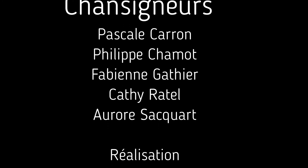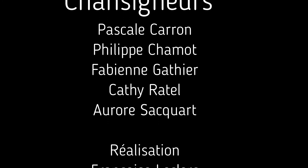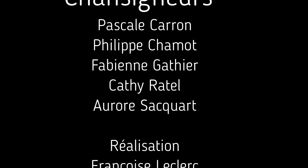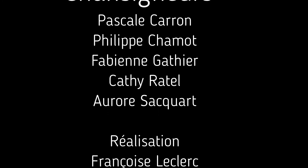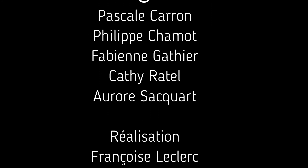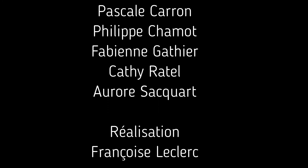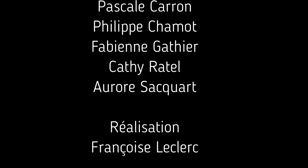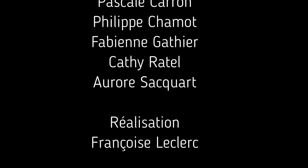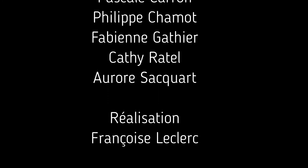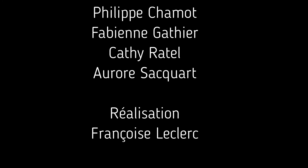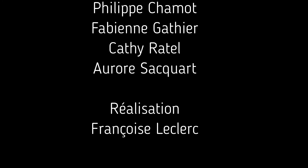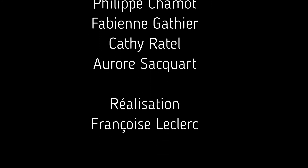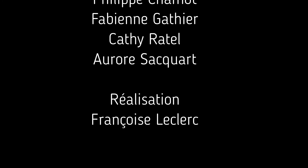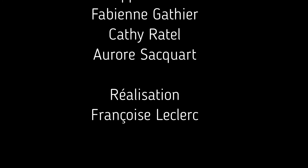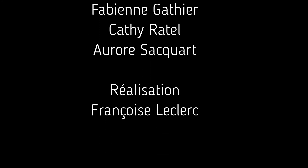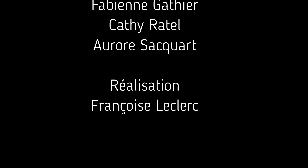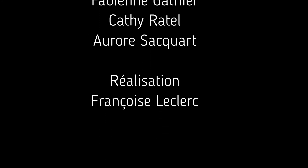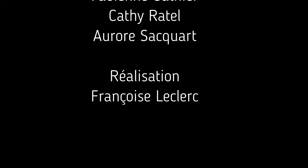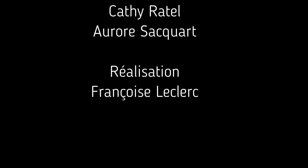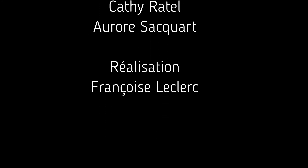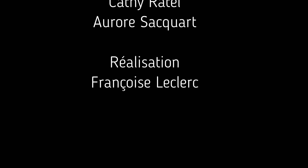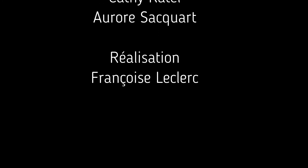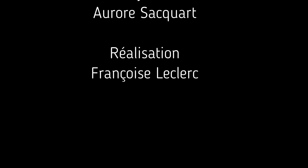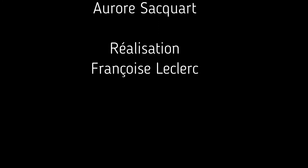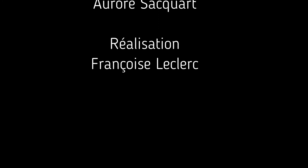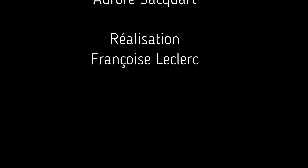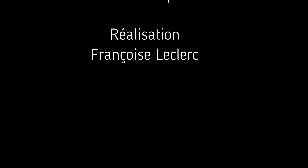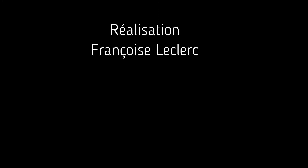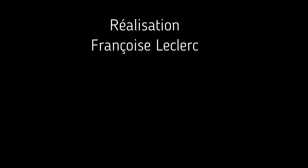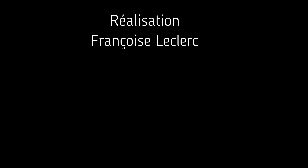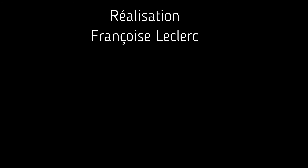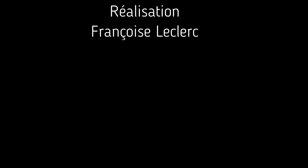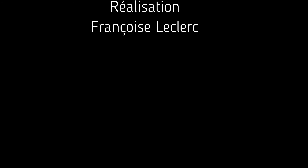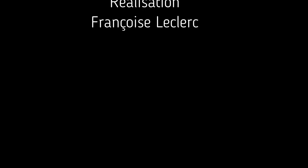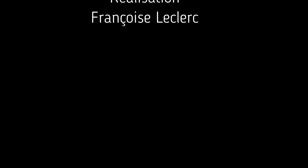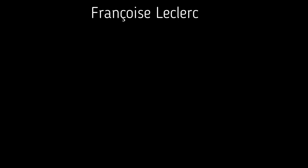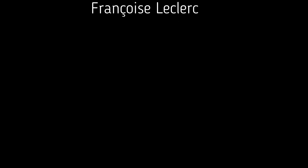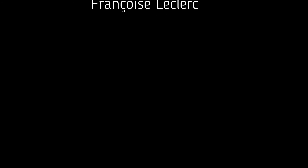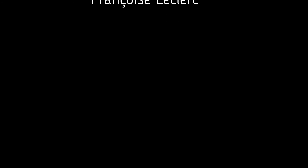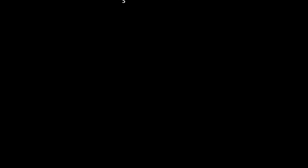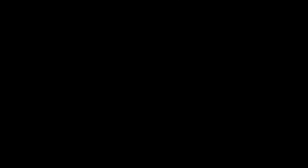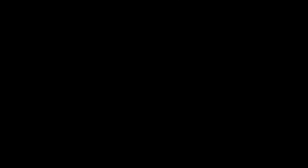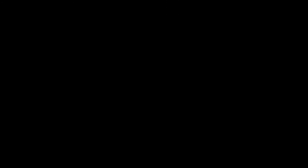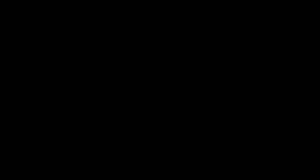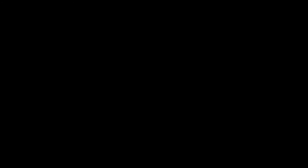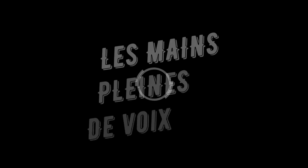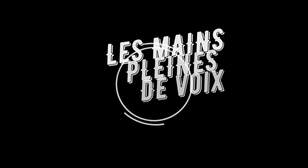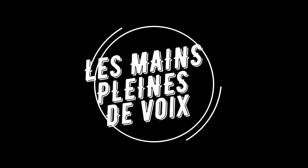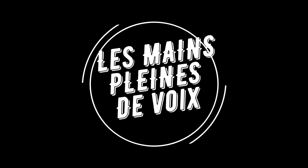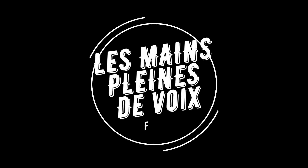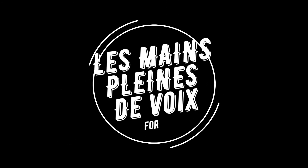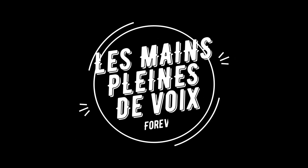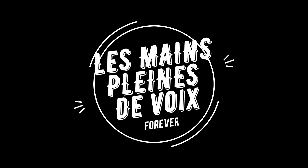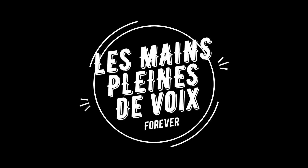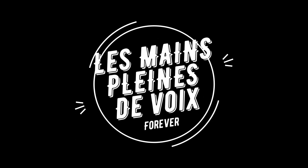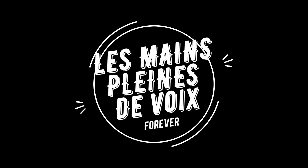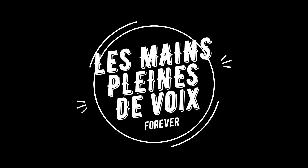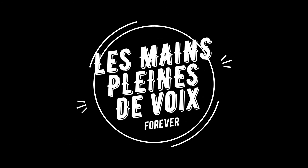de nos rivières, de nos montagnes, de la vie mâle, du monde animal Crie le bien fort, use tes cordes vocales